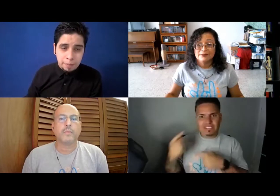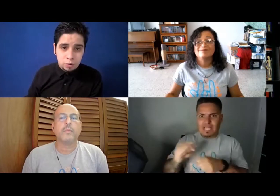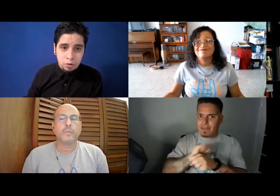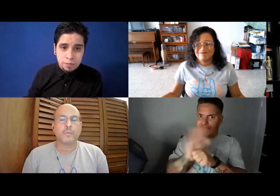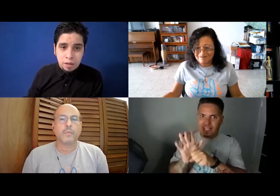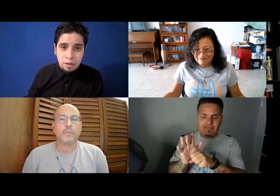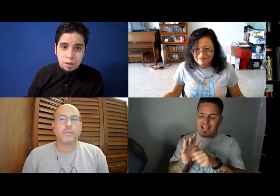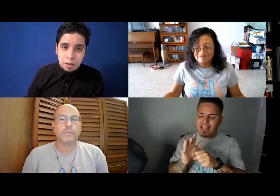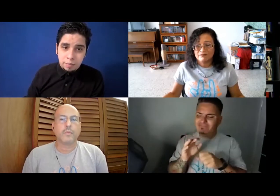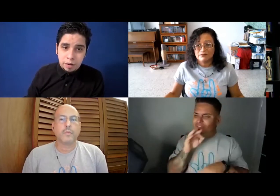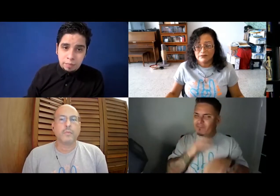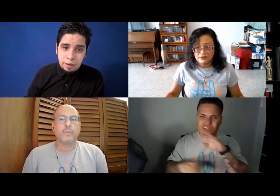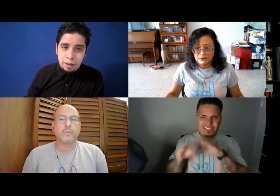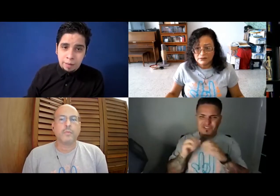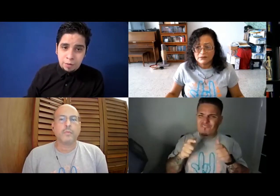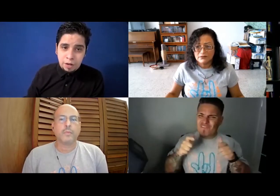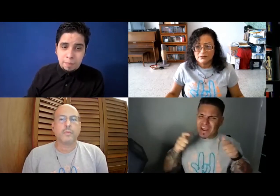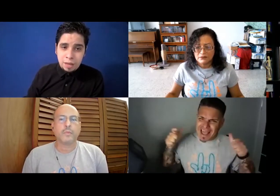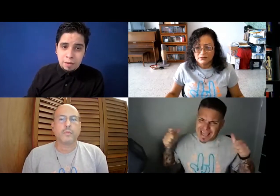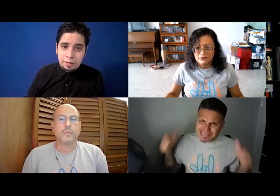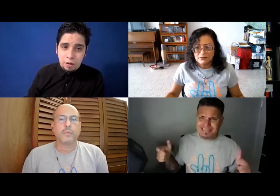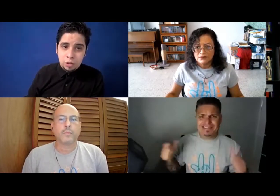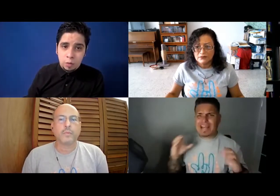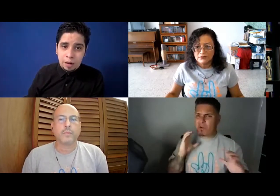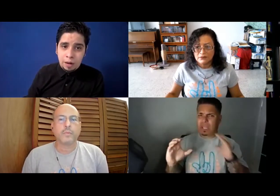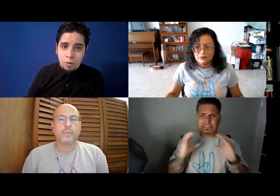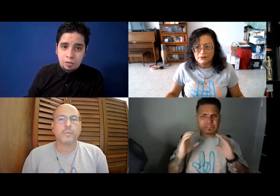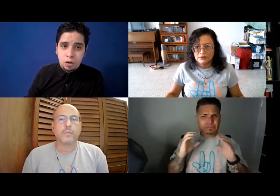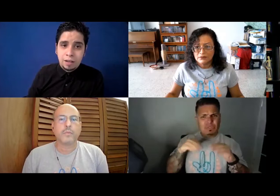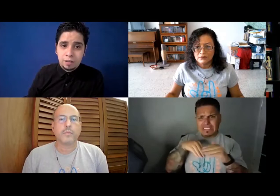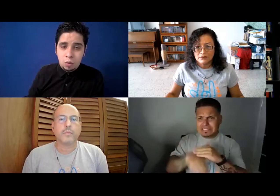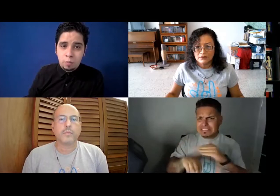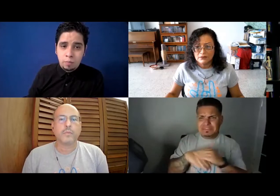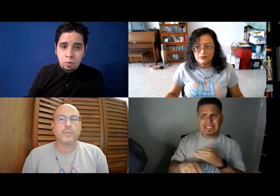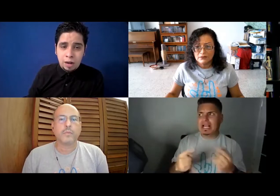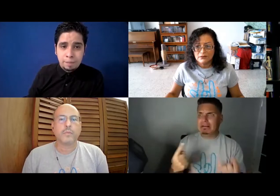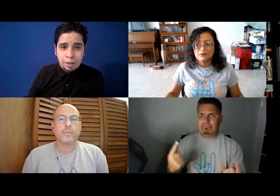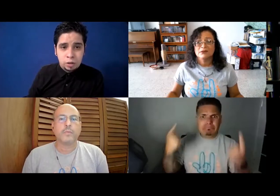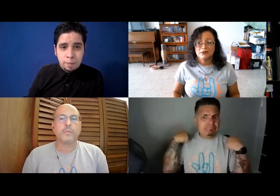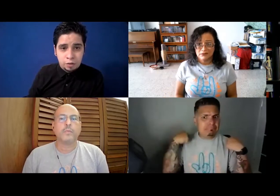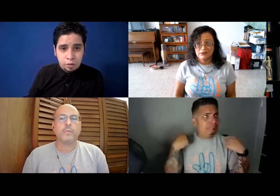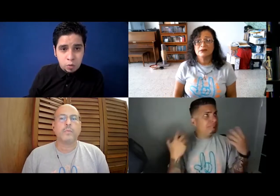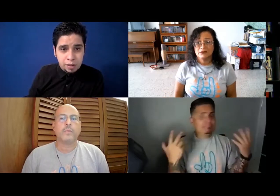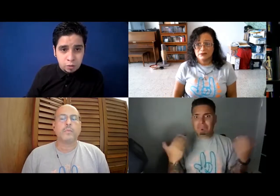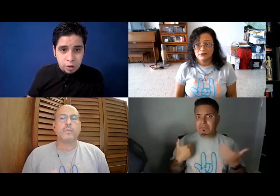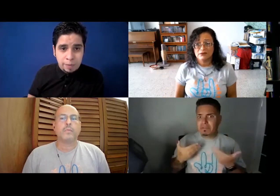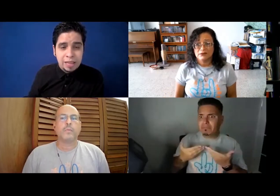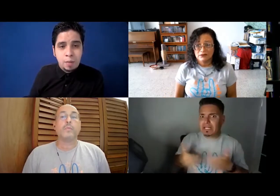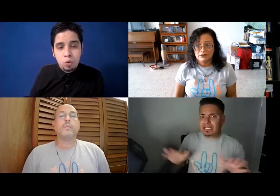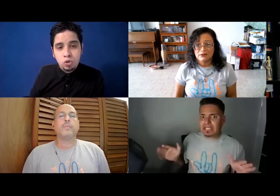Pero, pues, el proceso de la pandemia, hay que ser honestos, para la comunidad sorda, ha sido un gran impacto en el proceso de comunicación, porque perdemos mucha